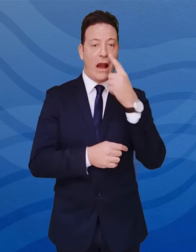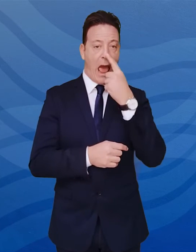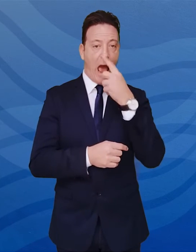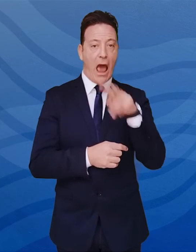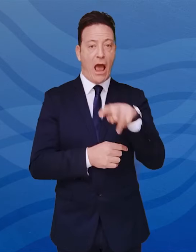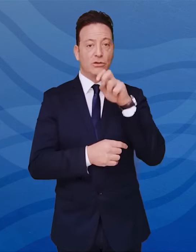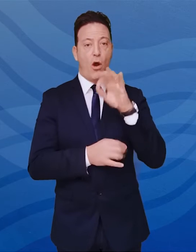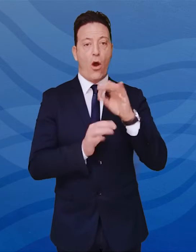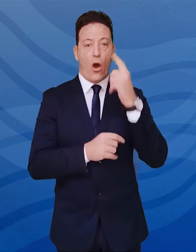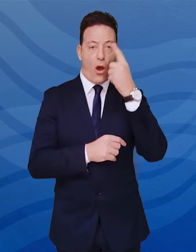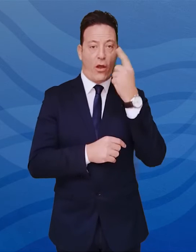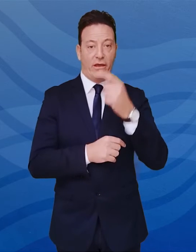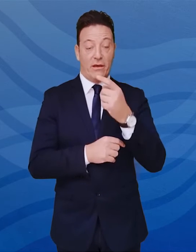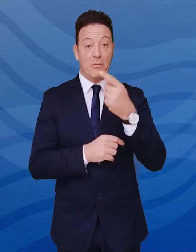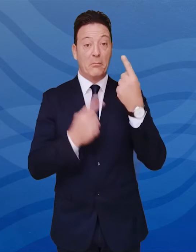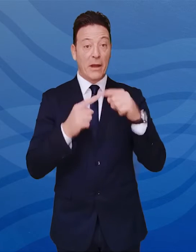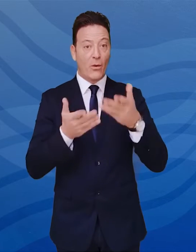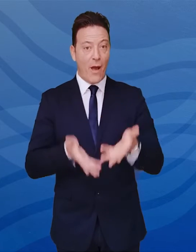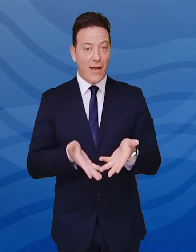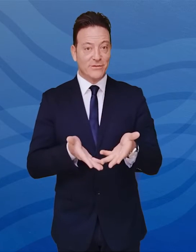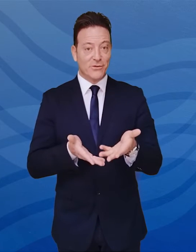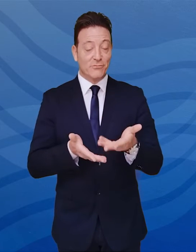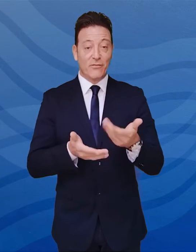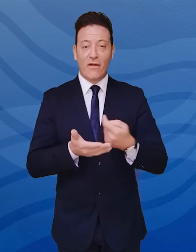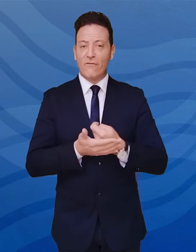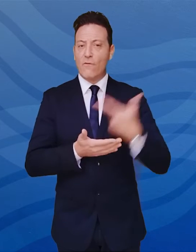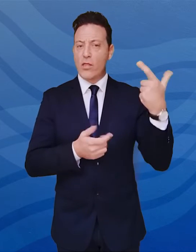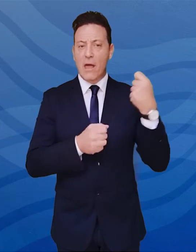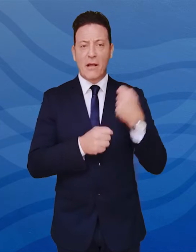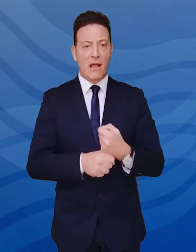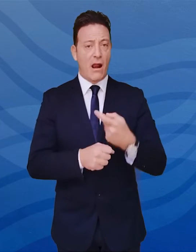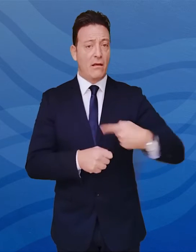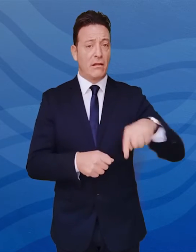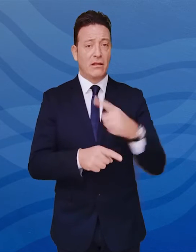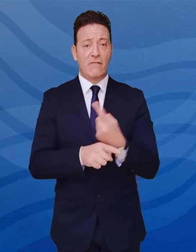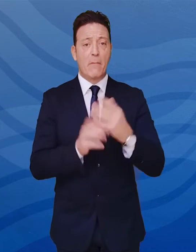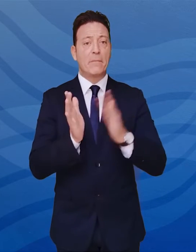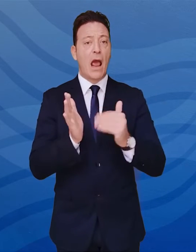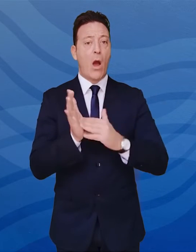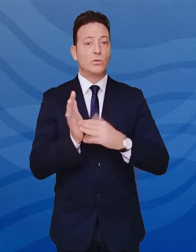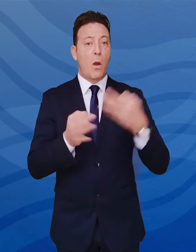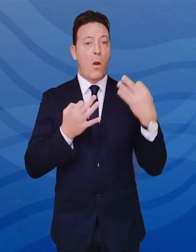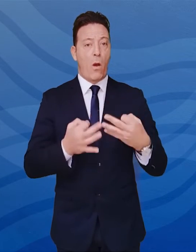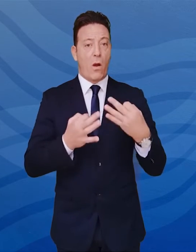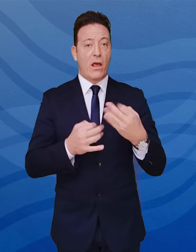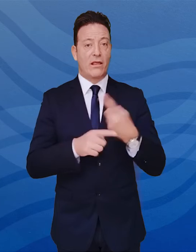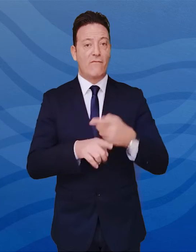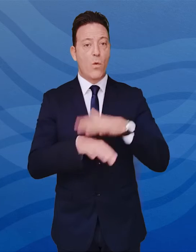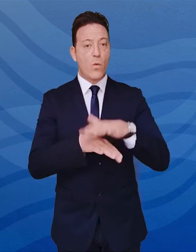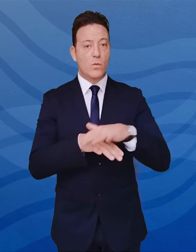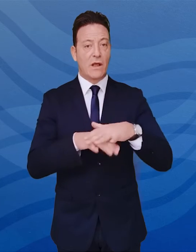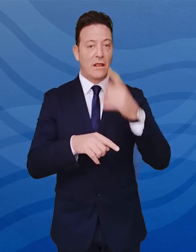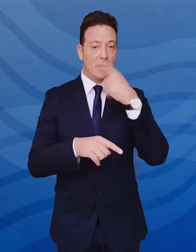naso o gli occhi. Ed è per questo che è fondamentale adottare specifiche misure di protezione respiratoria,